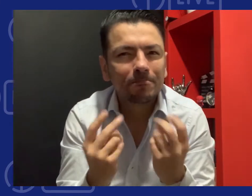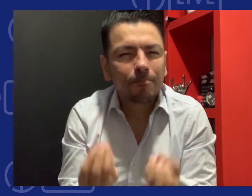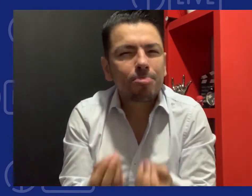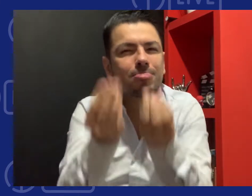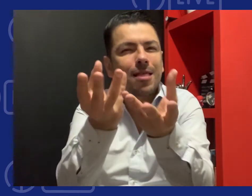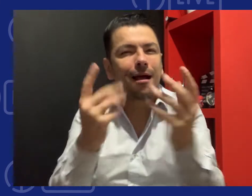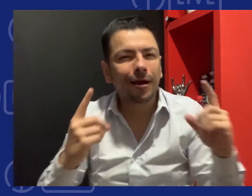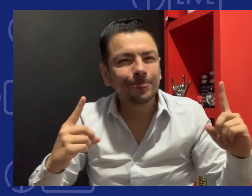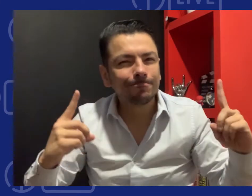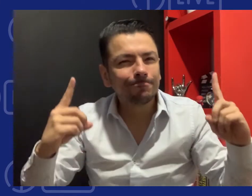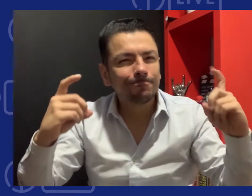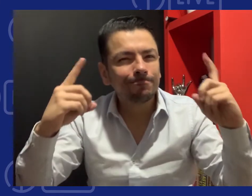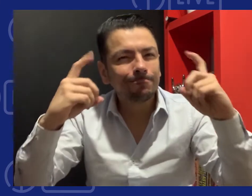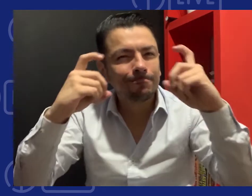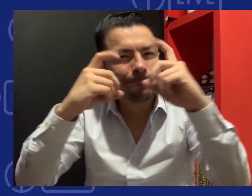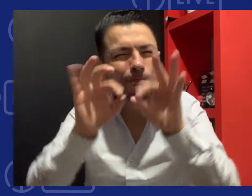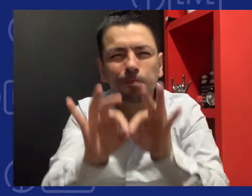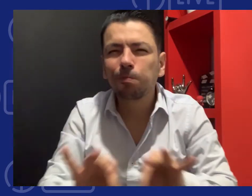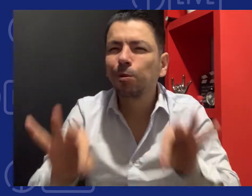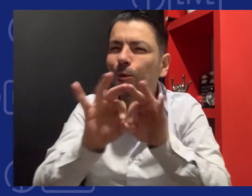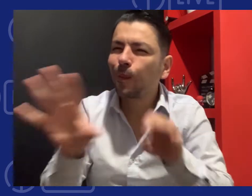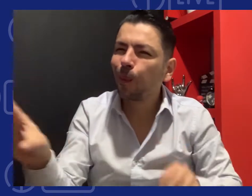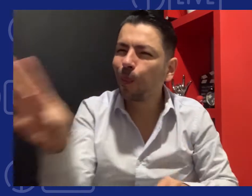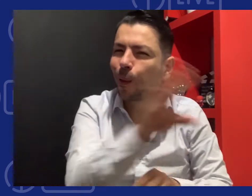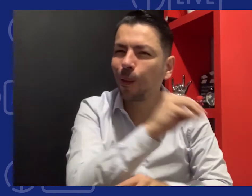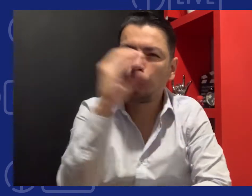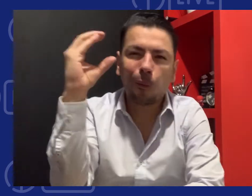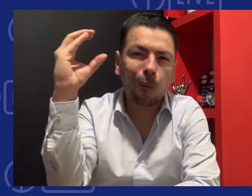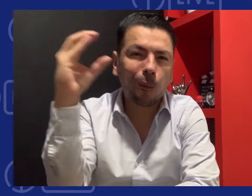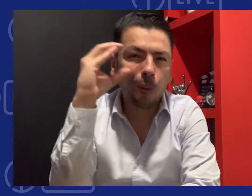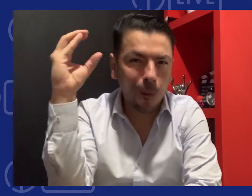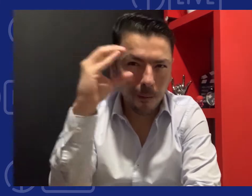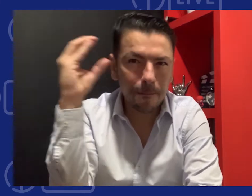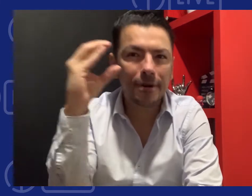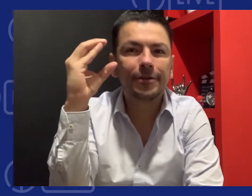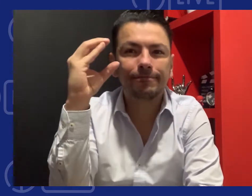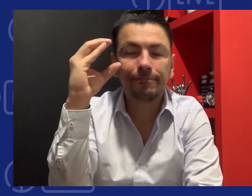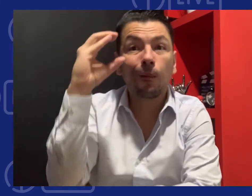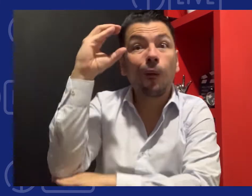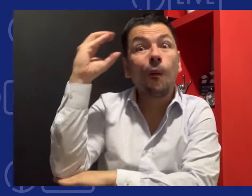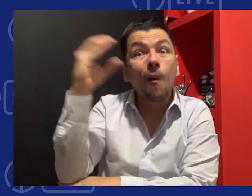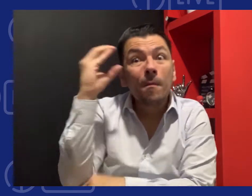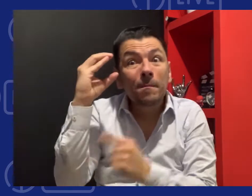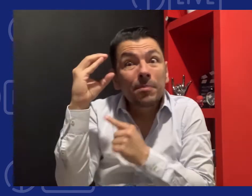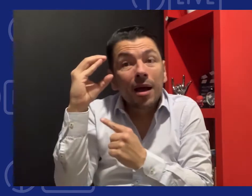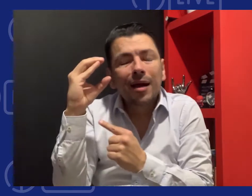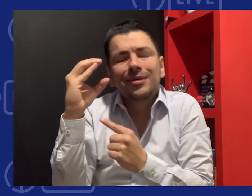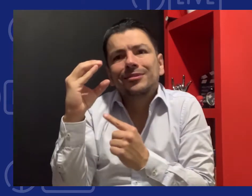En relación al envío que se hizo al respecto, les voy a dar un tema para reflexionar en toda Colombia.